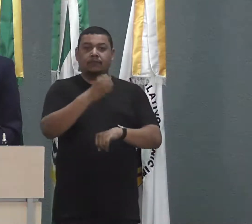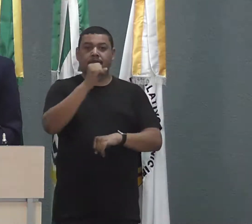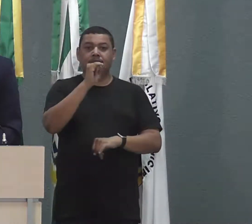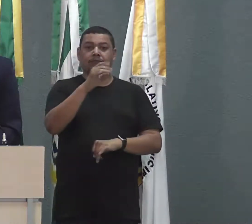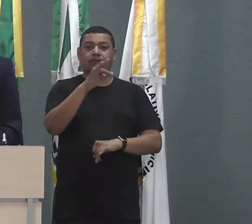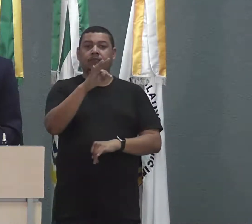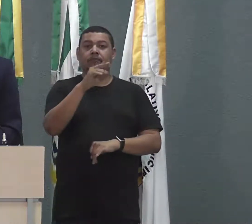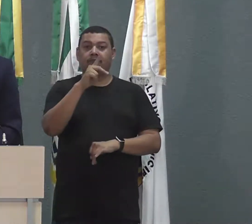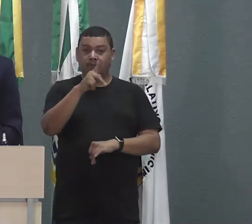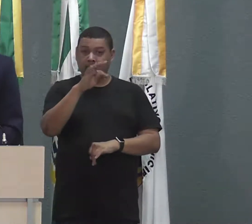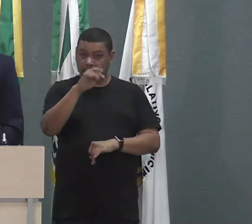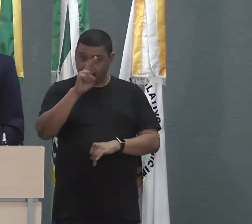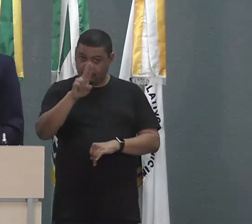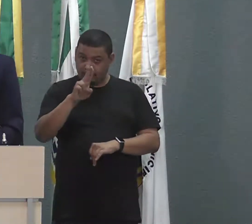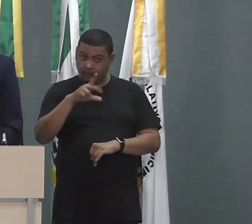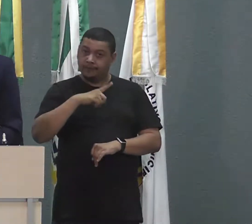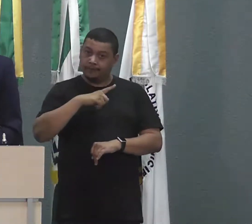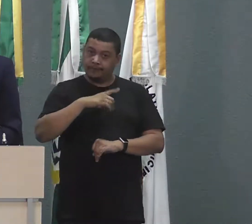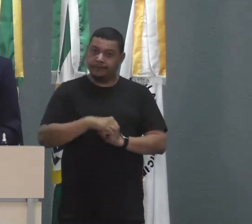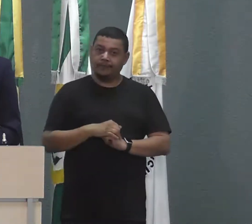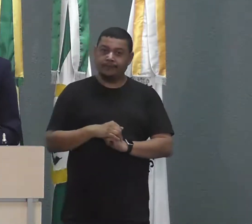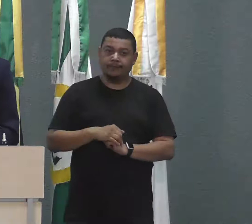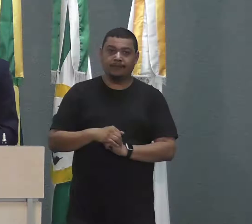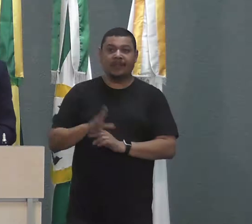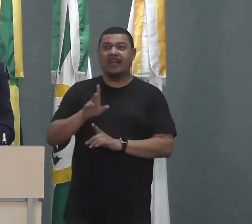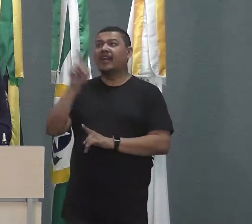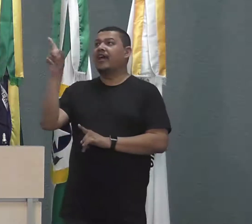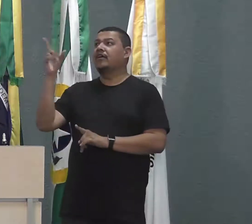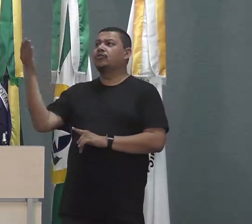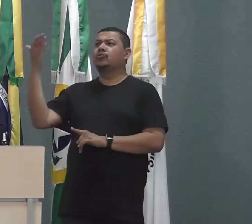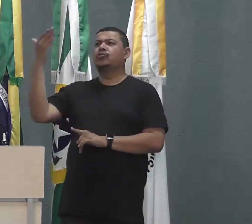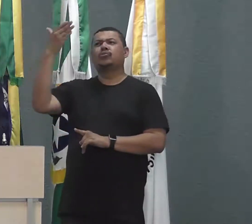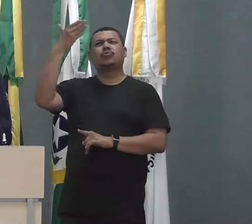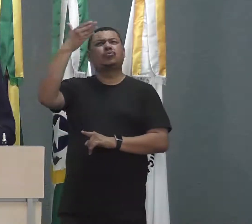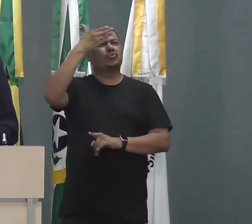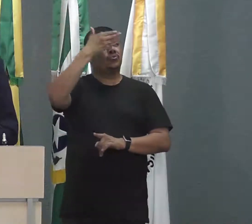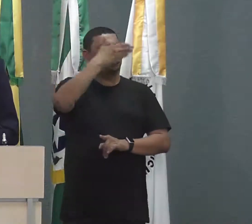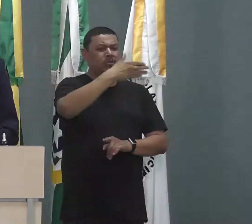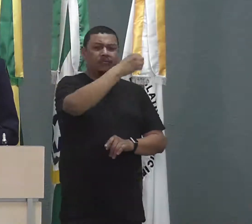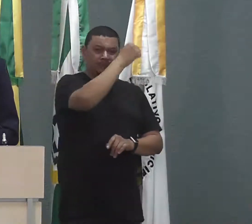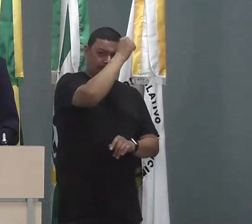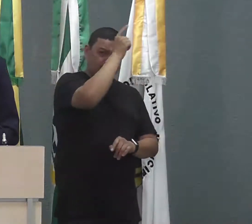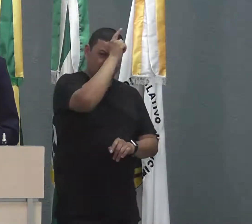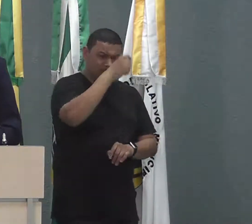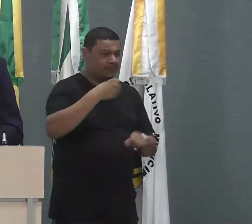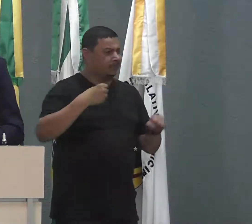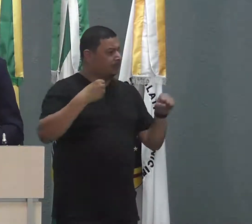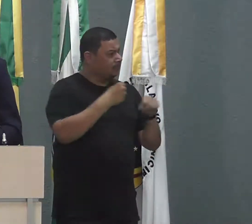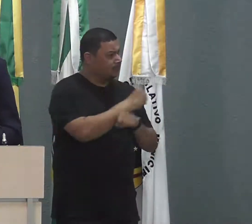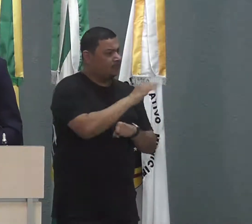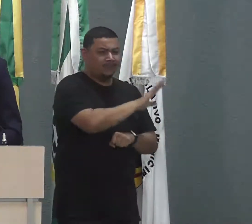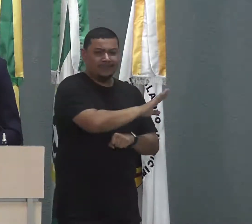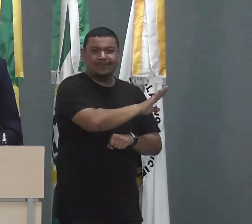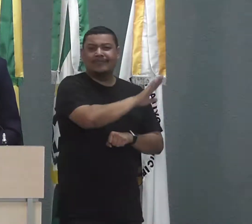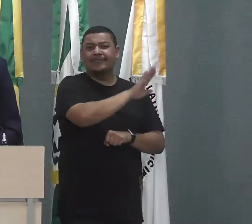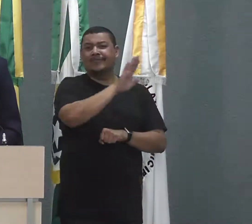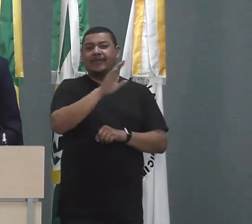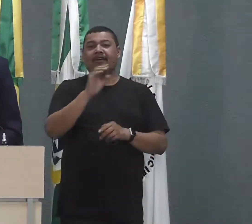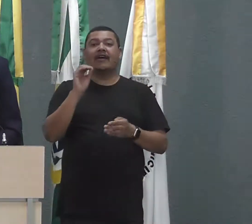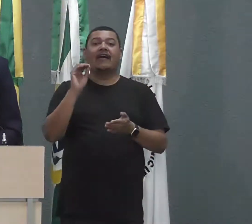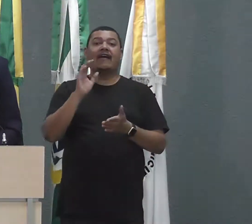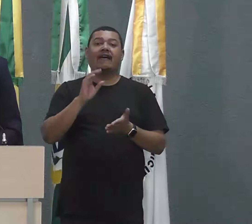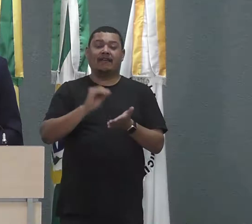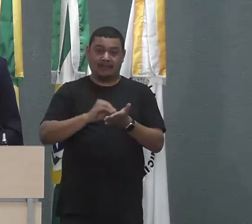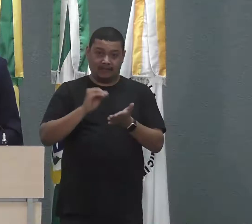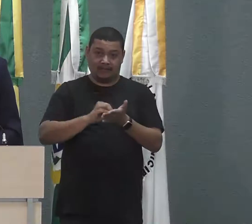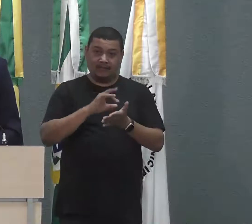Até, no entanto, o morador tem que sair lá do distrito, vir na prefeitura de Cacoal, às vezes, se faltar uma documentação, ele não